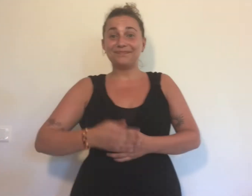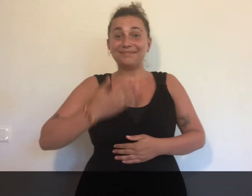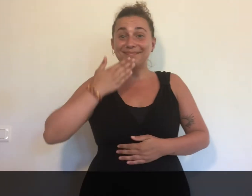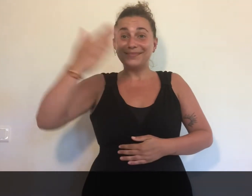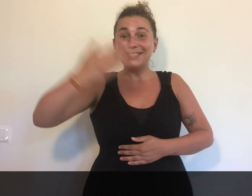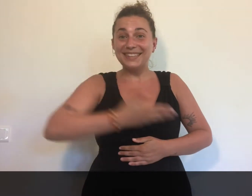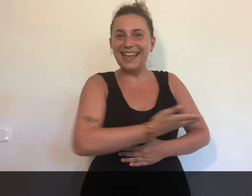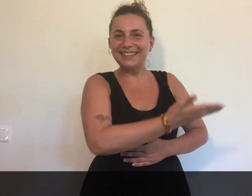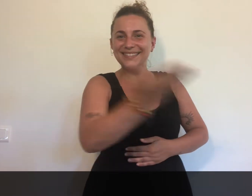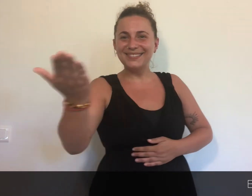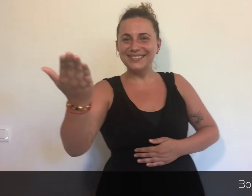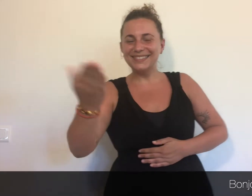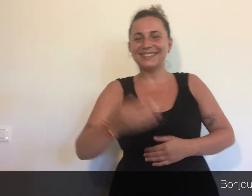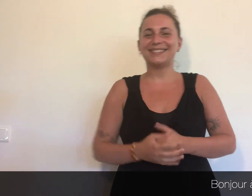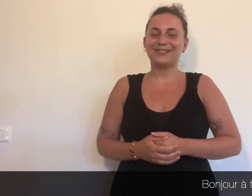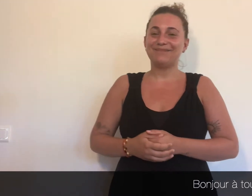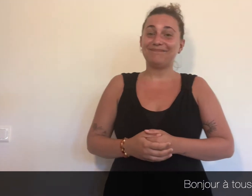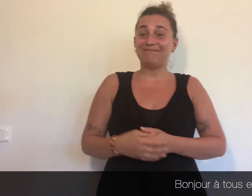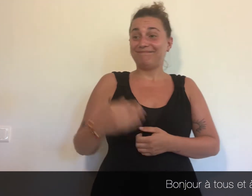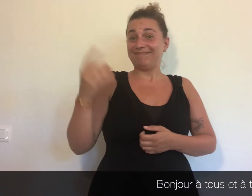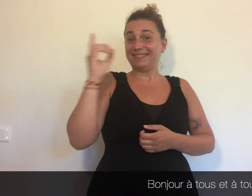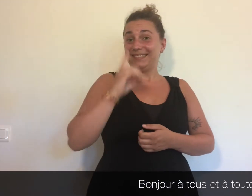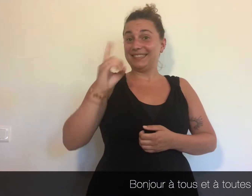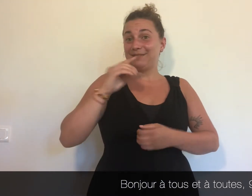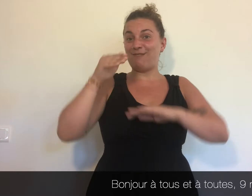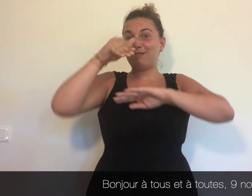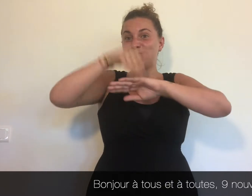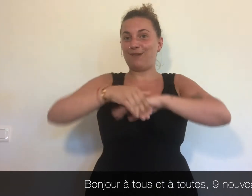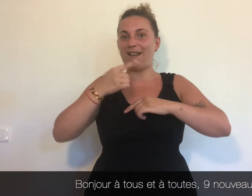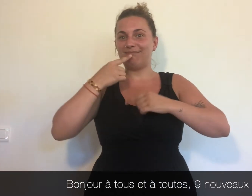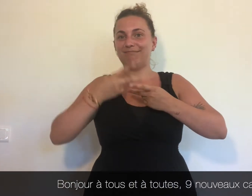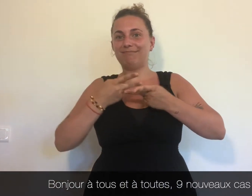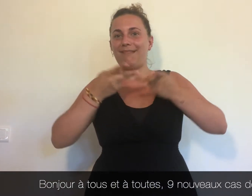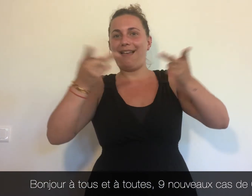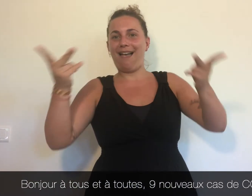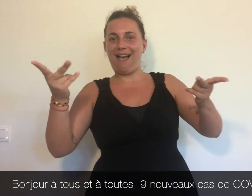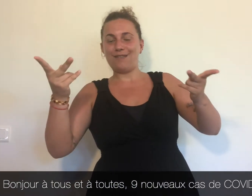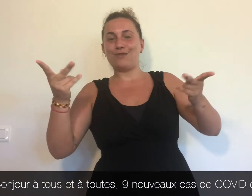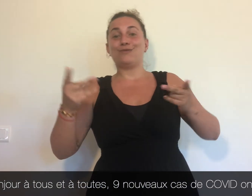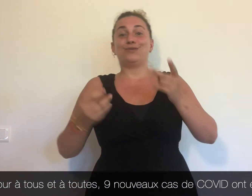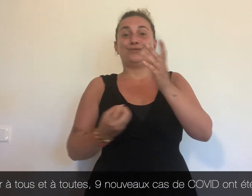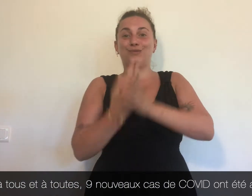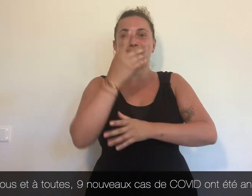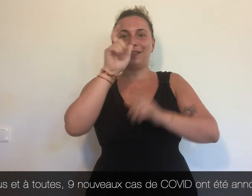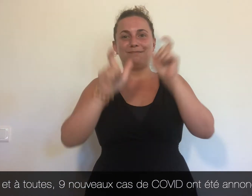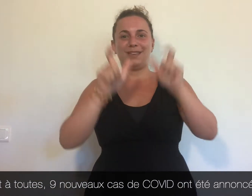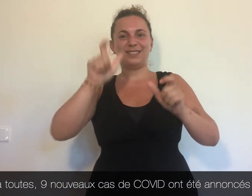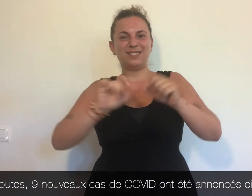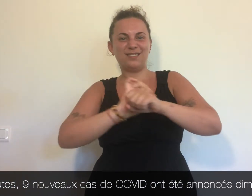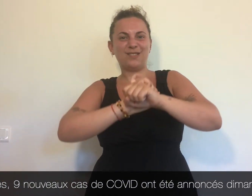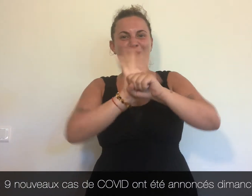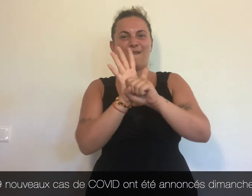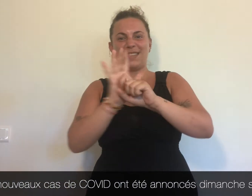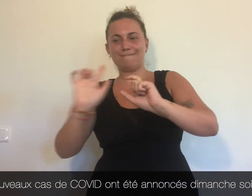Bonjour à tous et à toutes 9 nouveaux cas de Covid ont été annoncés dimanche soir